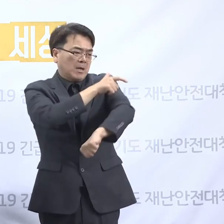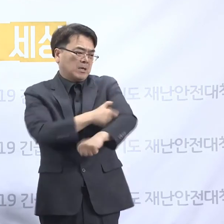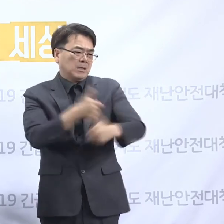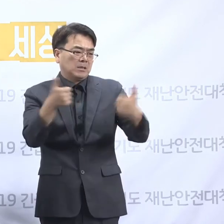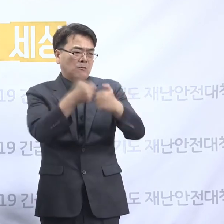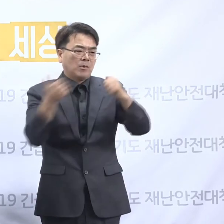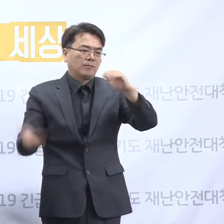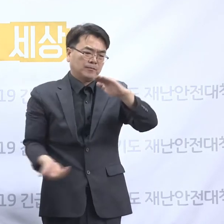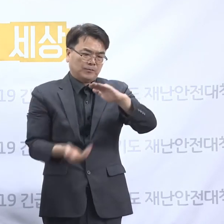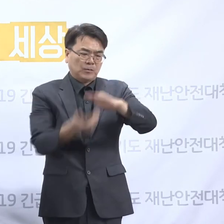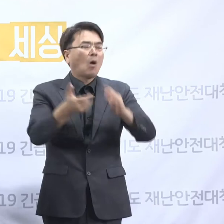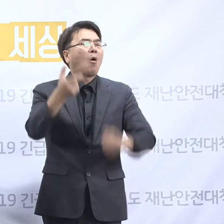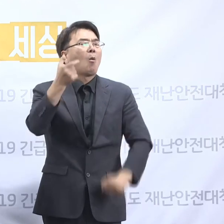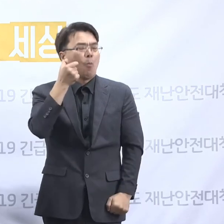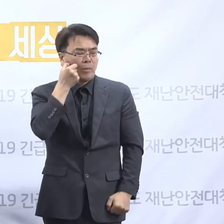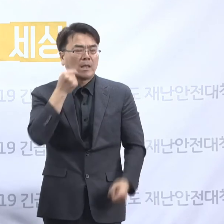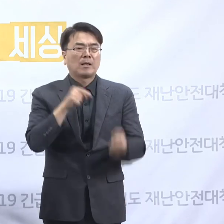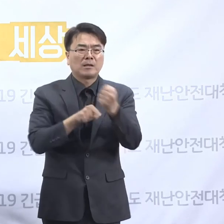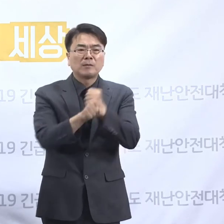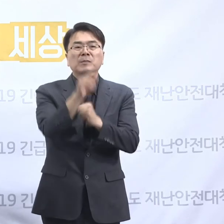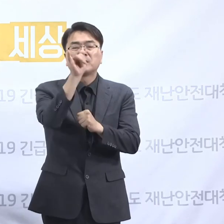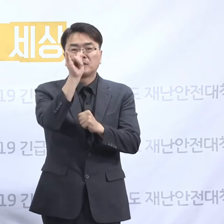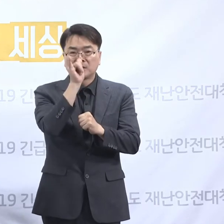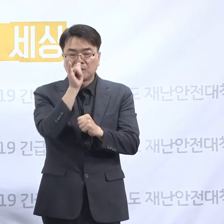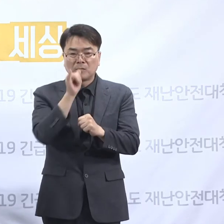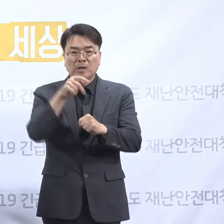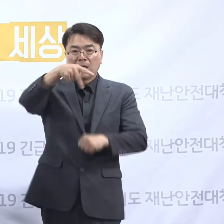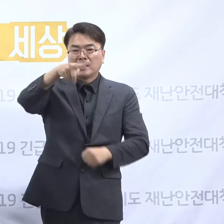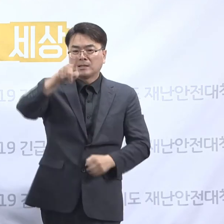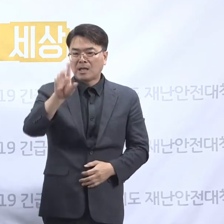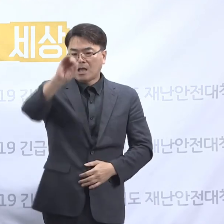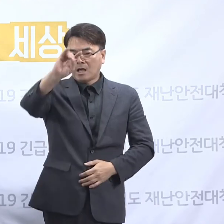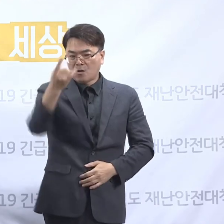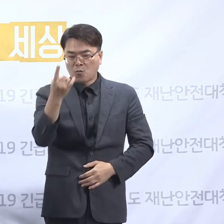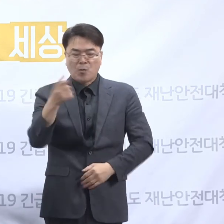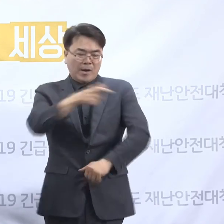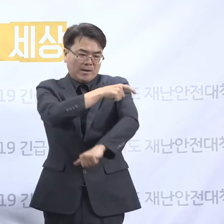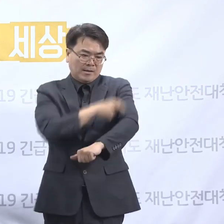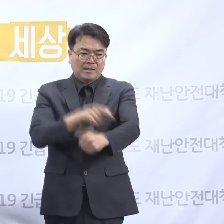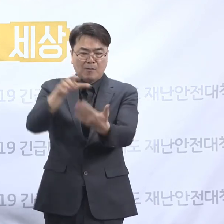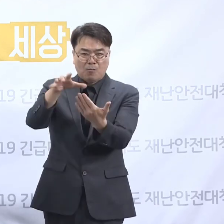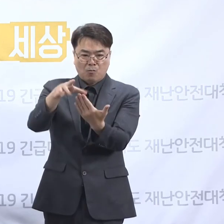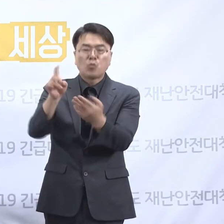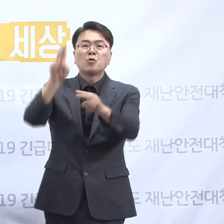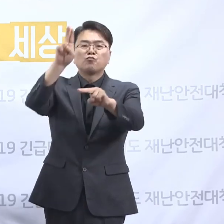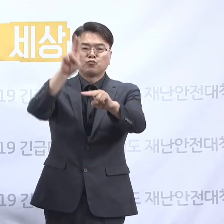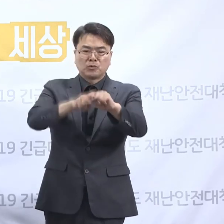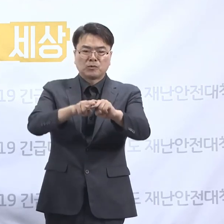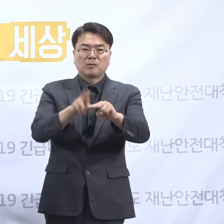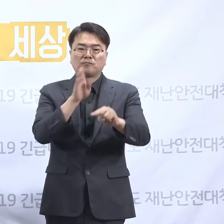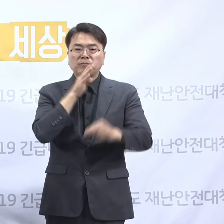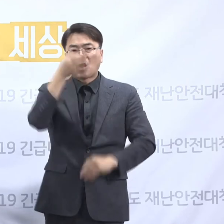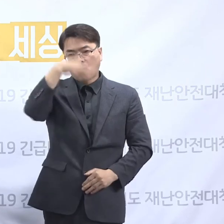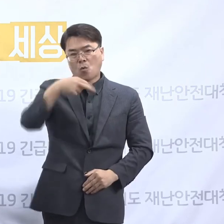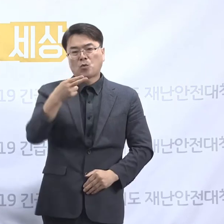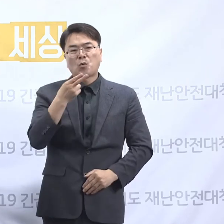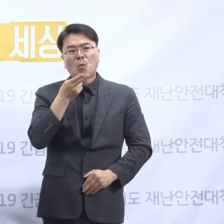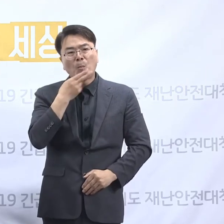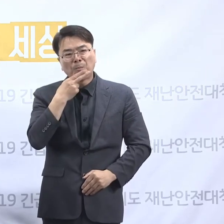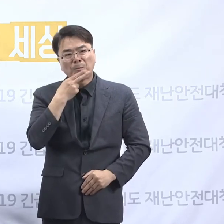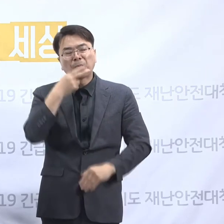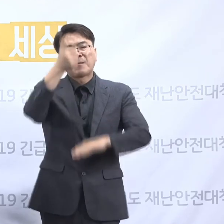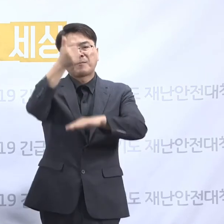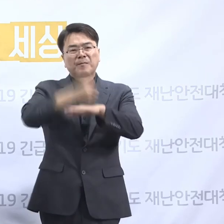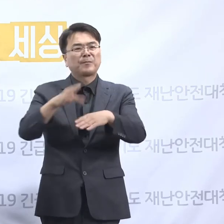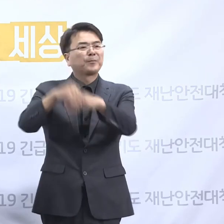성립할 수 없는 것이기 때문에 사회회사의 선임 이 자체도 효력이 없다 이렇게 볼 수가 있겠습니다.